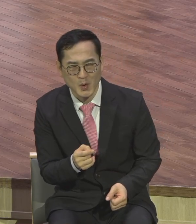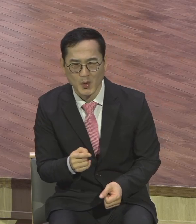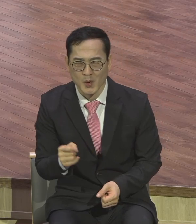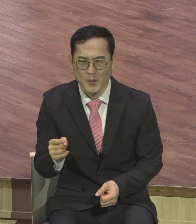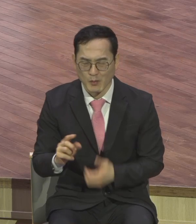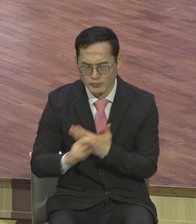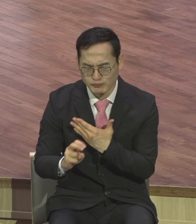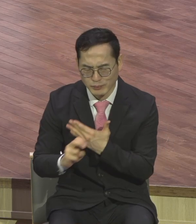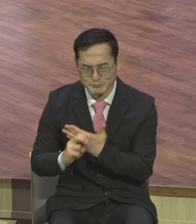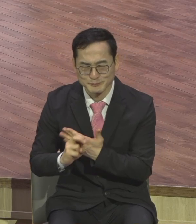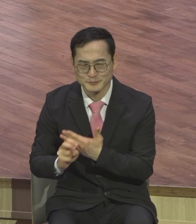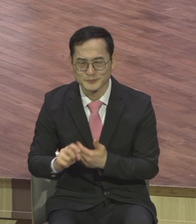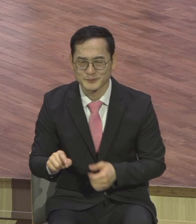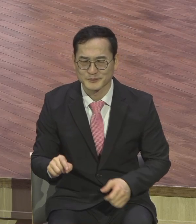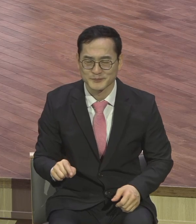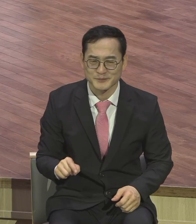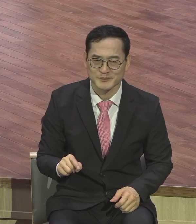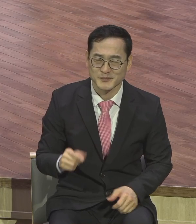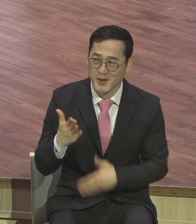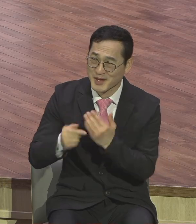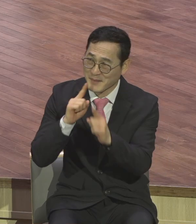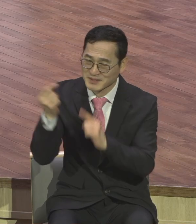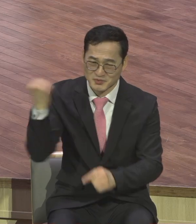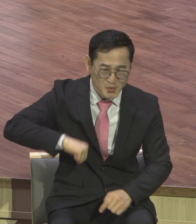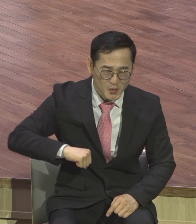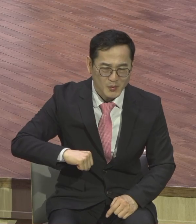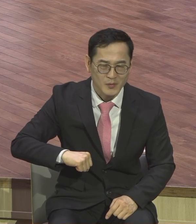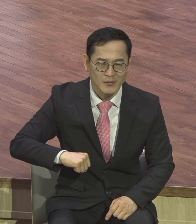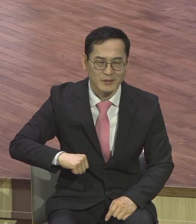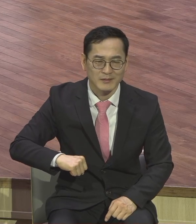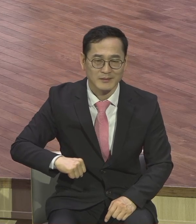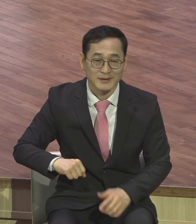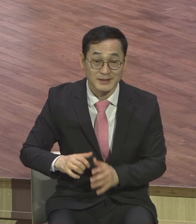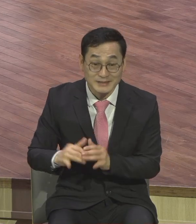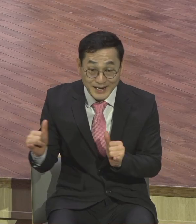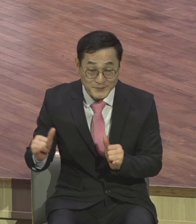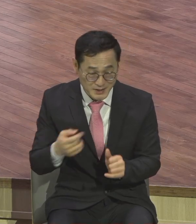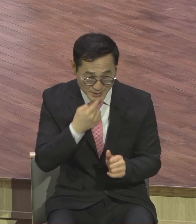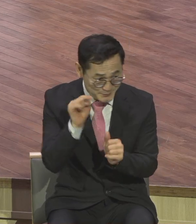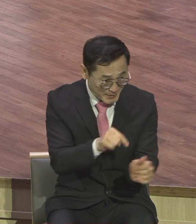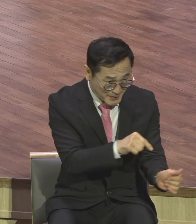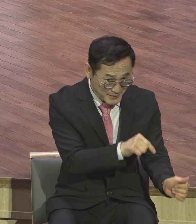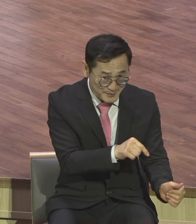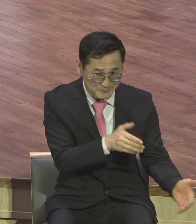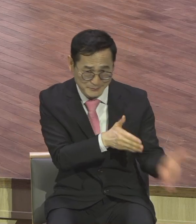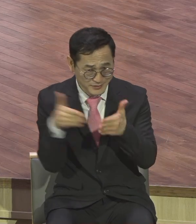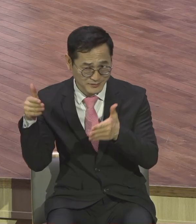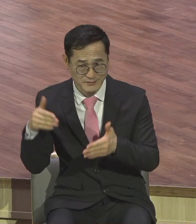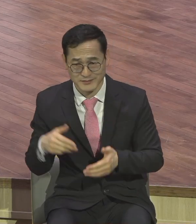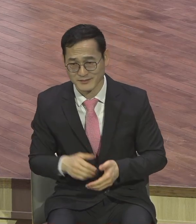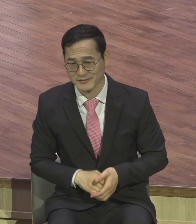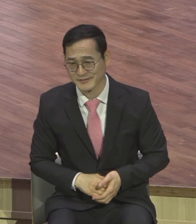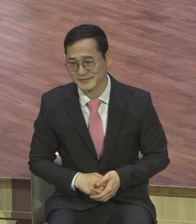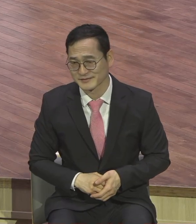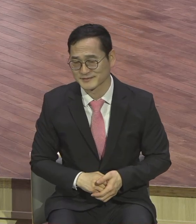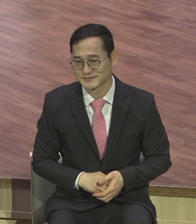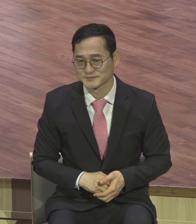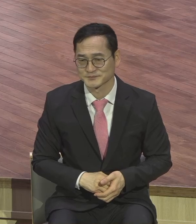안 듣습니다 사회기 힘들어요 그래서 여러분 자신이 하나님